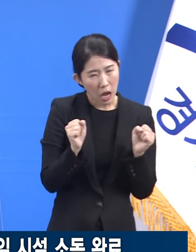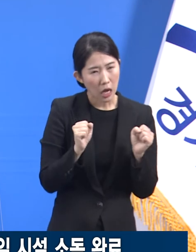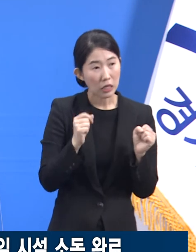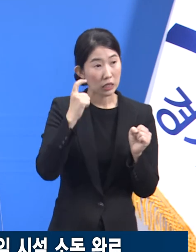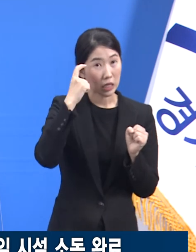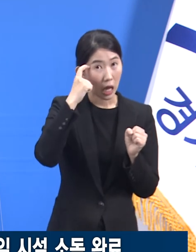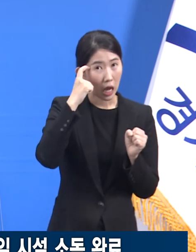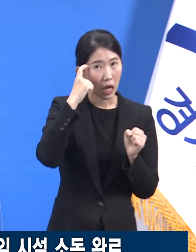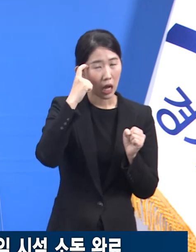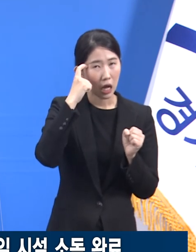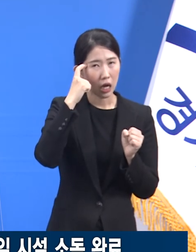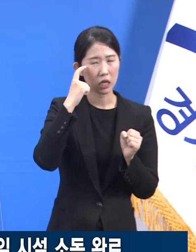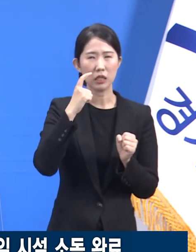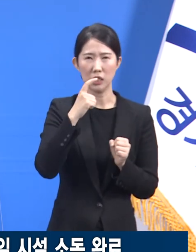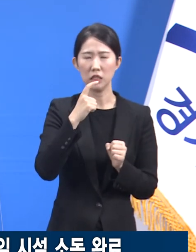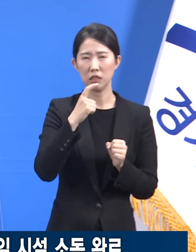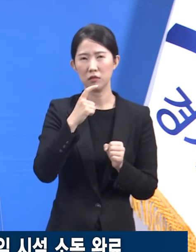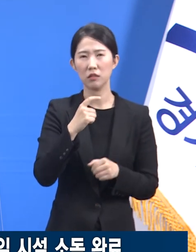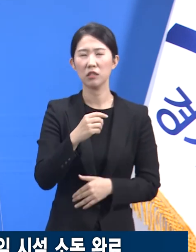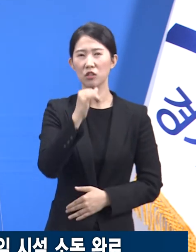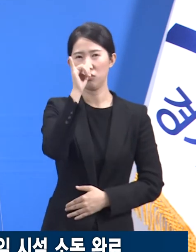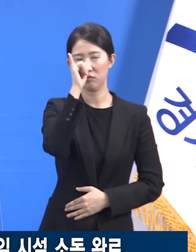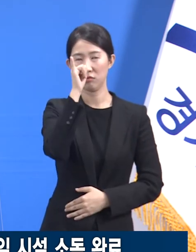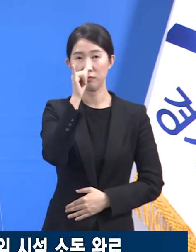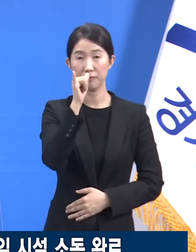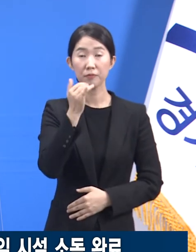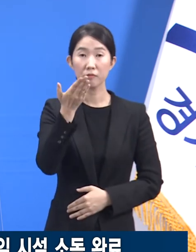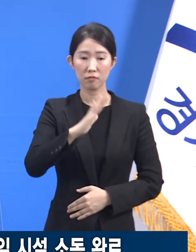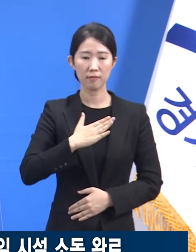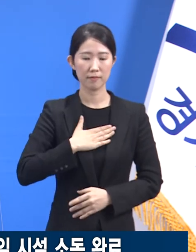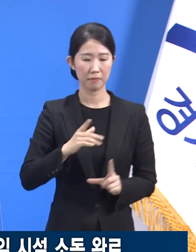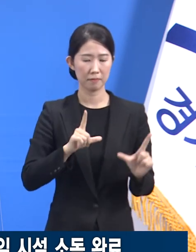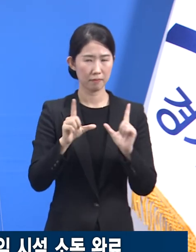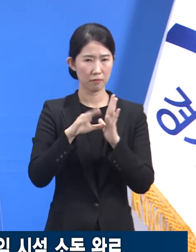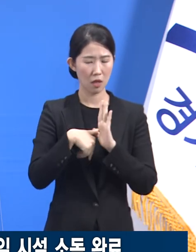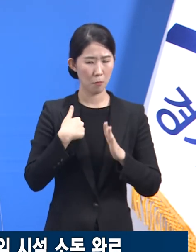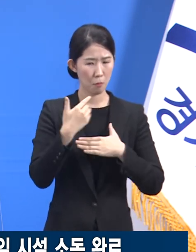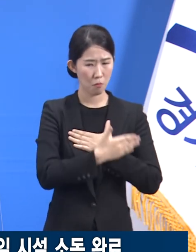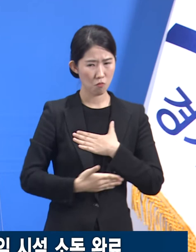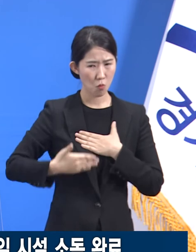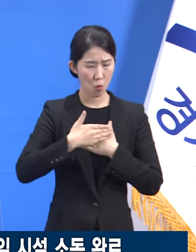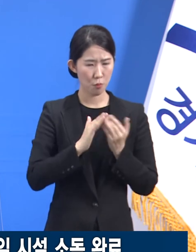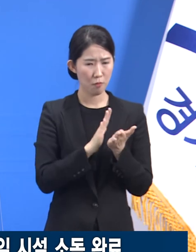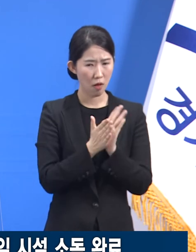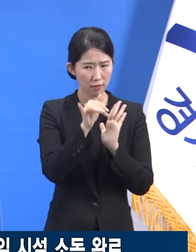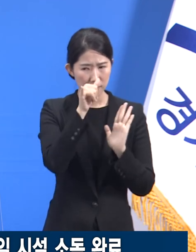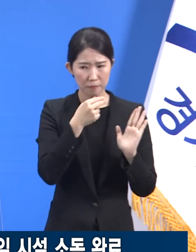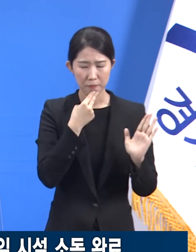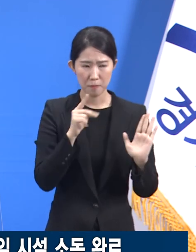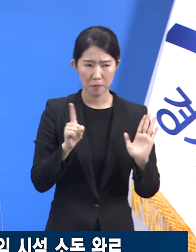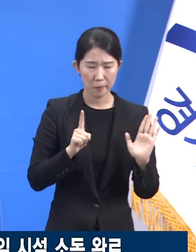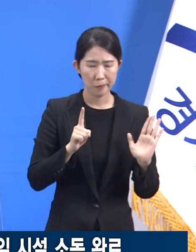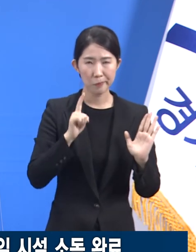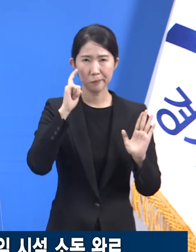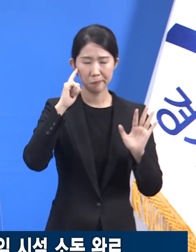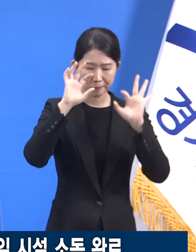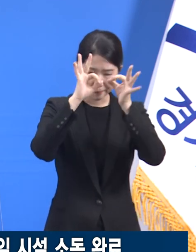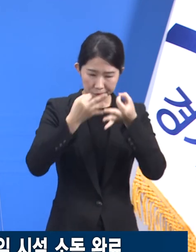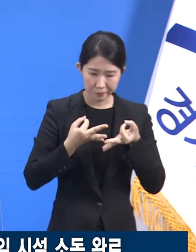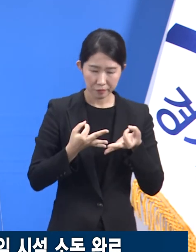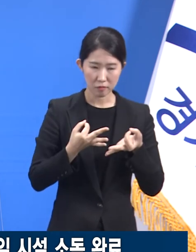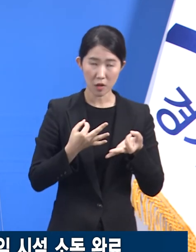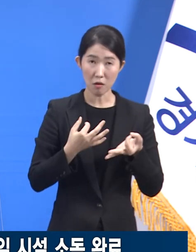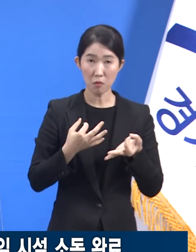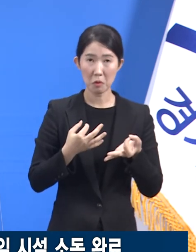쉽습니다. 생활 속에서 본인 몸 상태 변화를 항상 확인하고 가벼운 증상일지라도 의심스러운